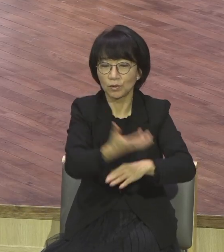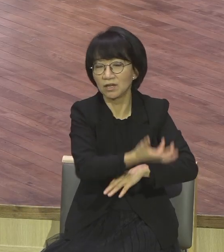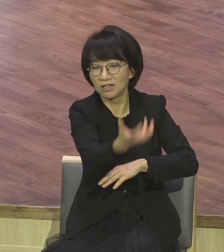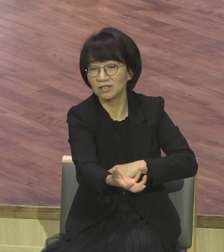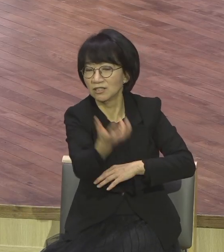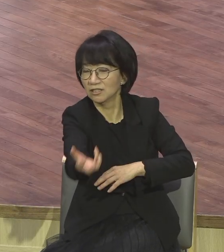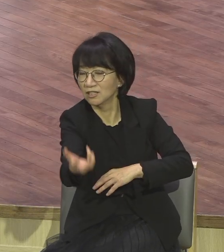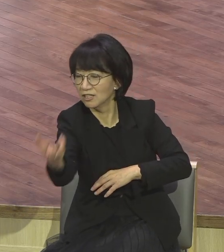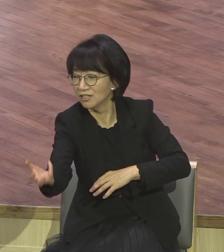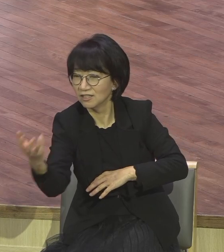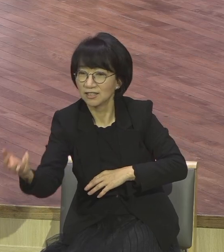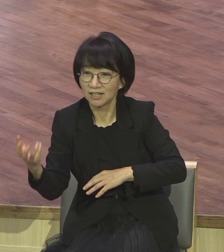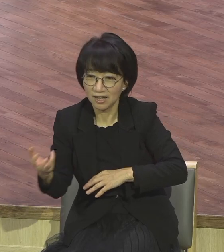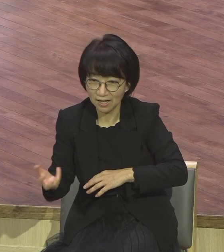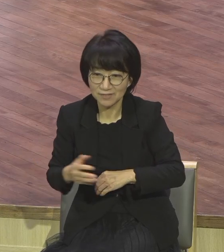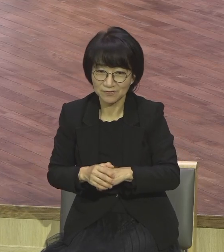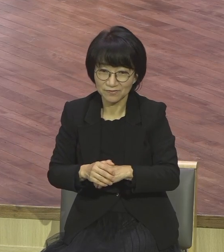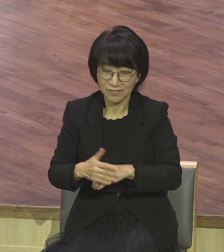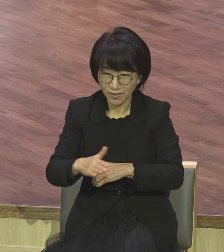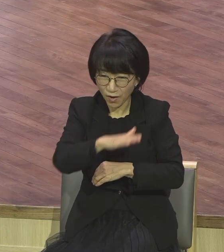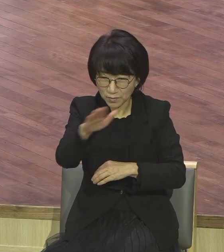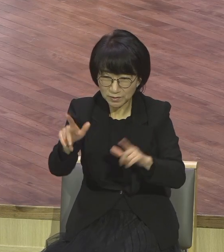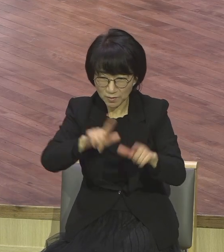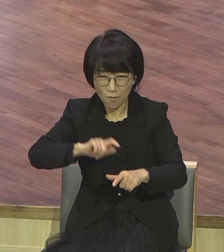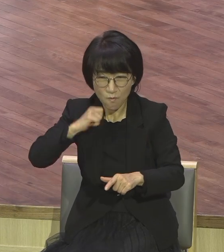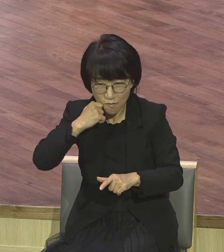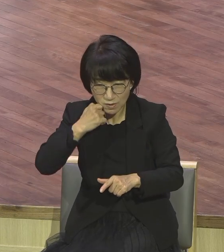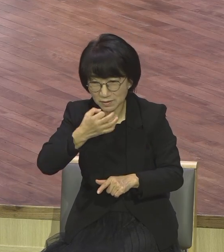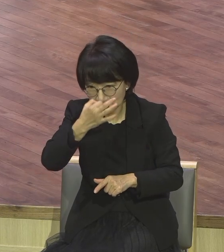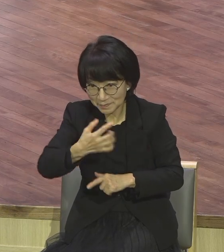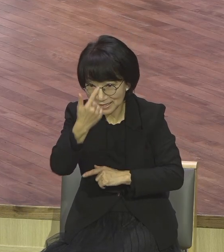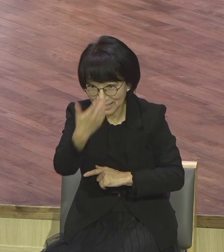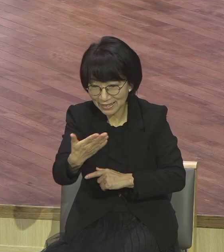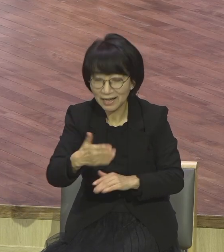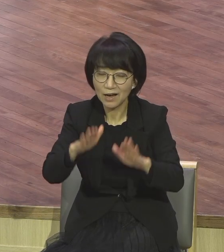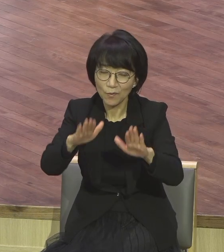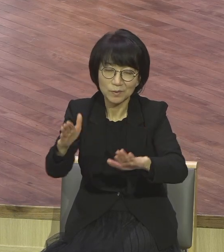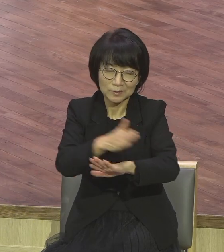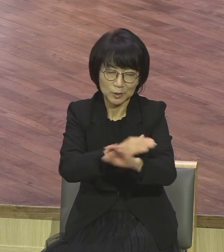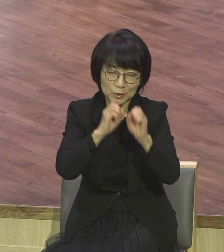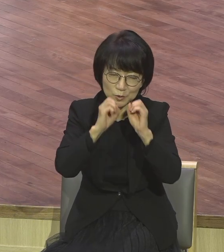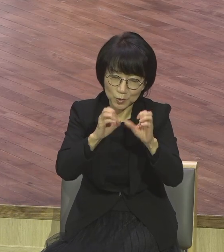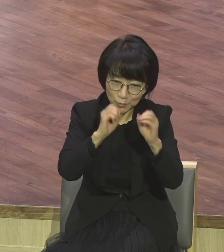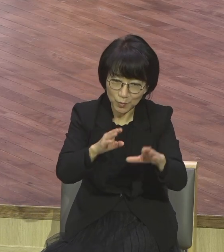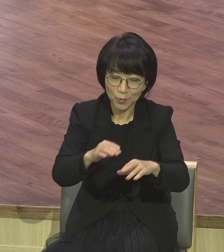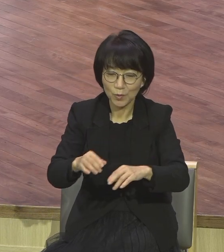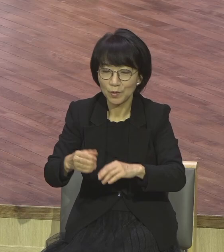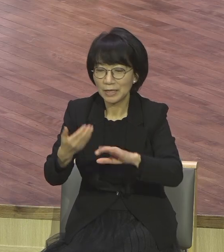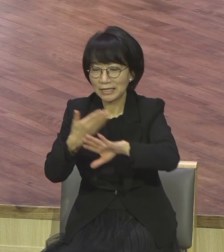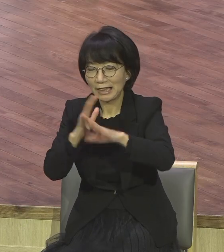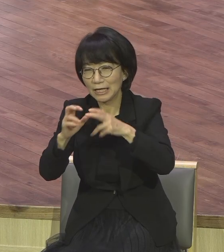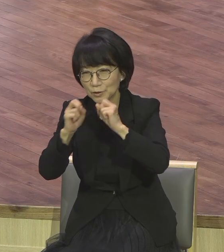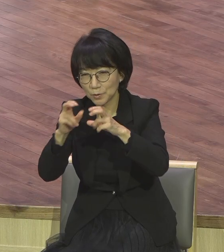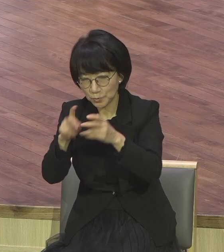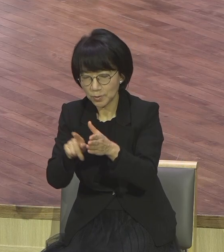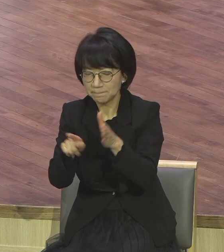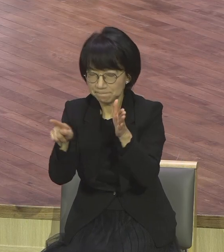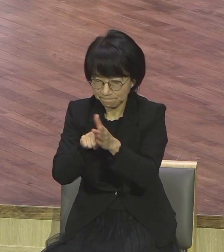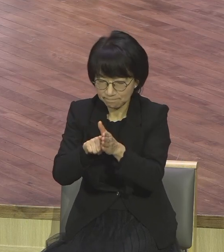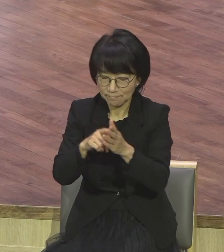전도 성교 잡으시기 바랍니다 그게 간단한 말이에요 그냥 그냥 내가 뭐 시간 내가 할 것도 없어요 내 삶 속에 그냥 내 삶 속에